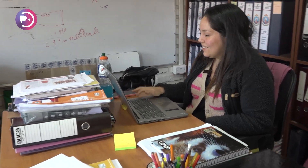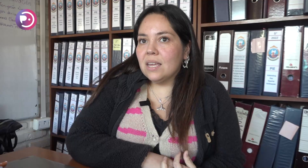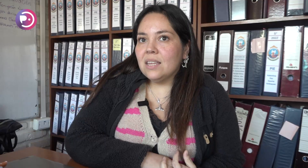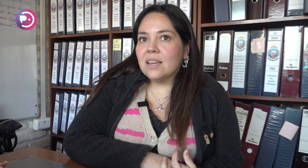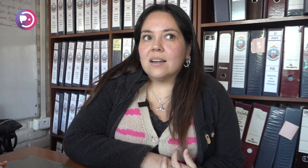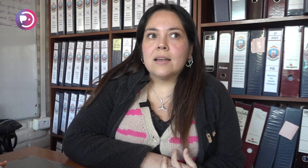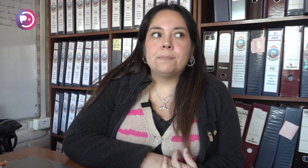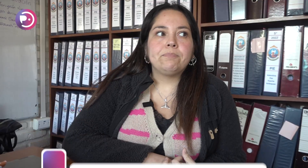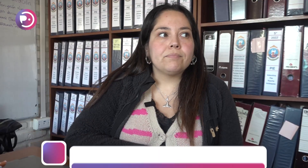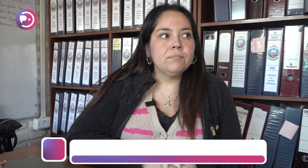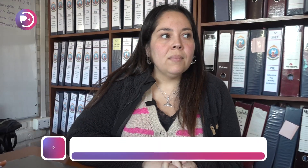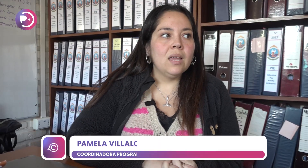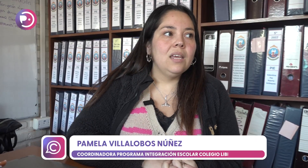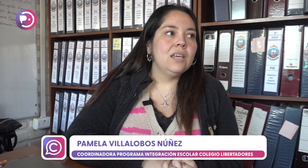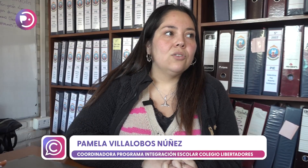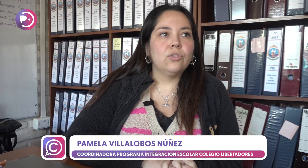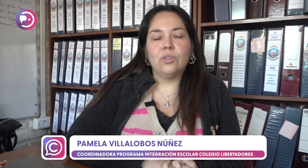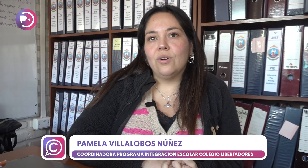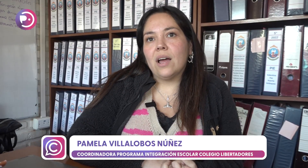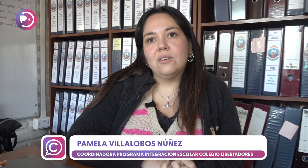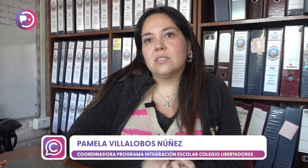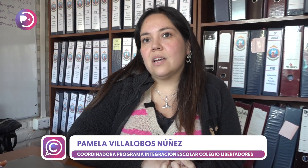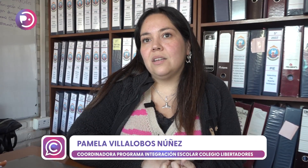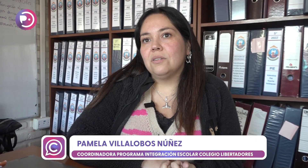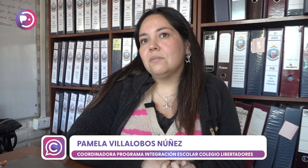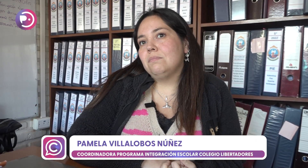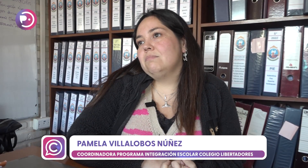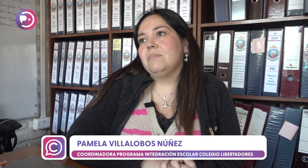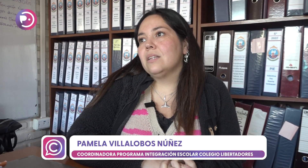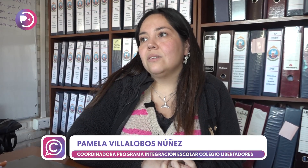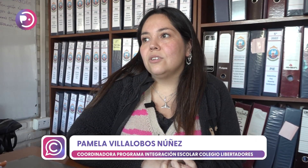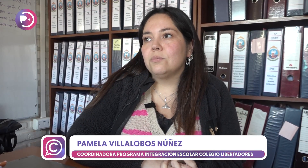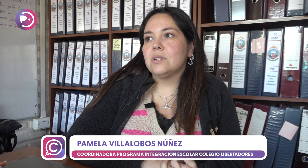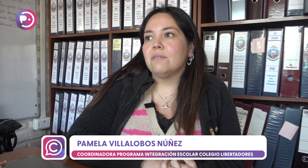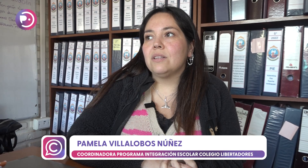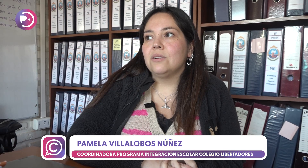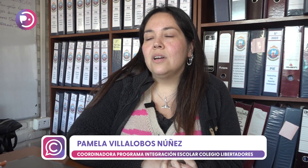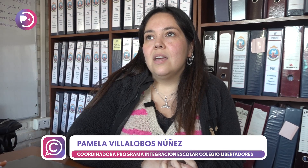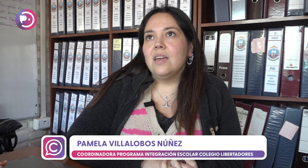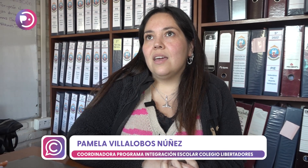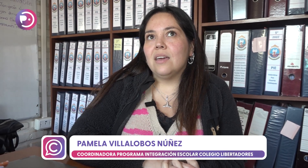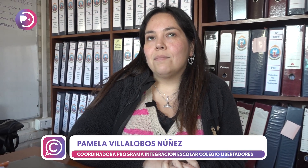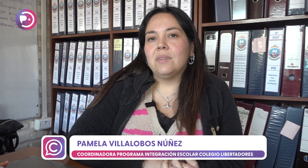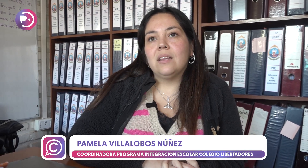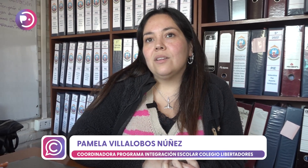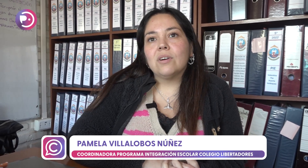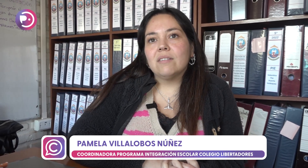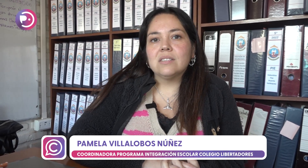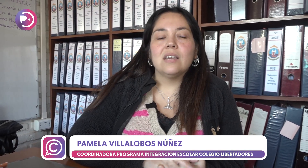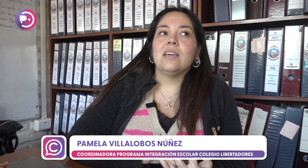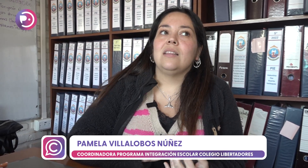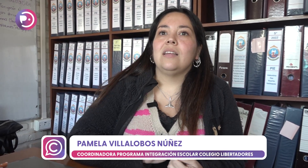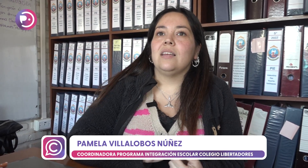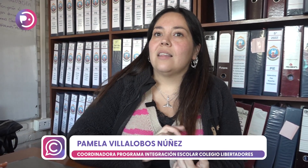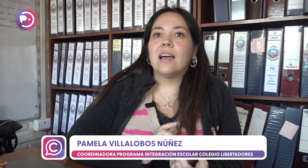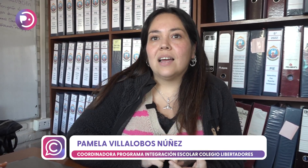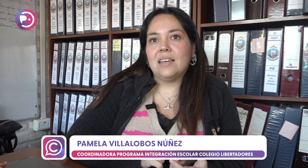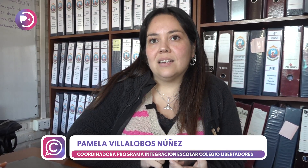pequeñita acá y todos los años se han ido viendo y observando distintos avances en distintas áreas.